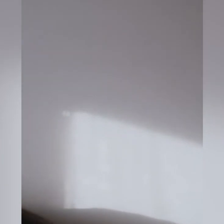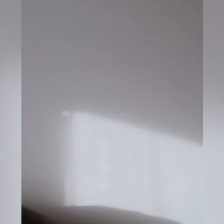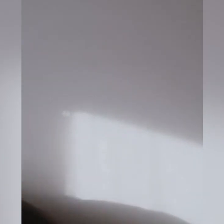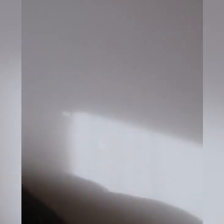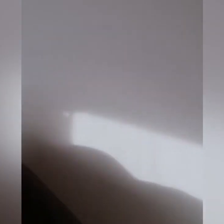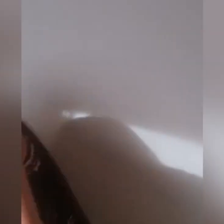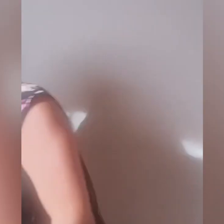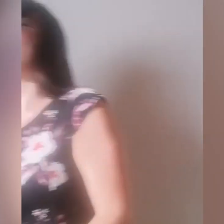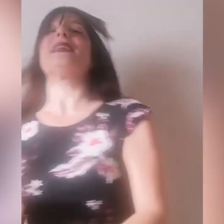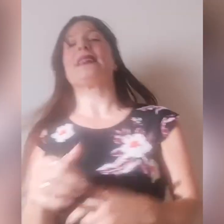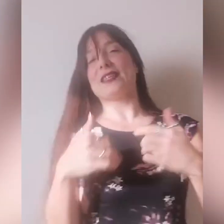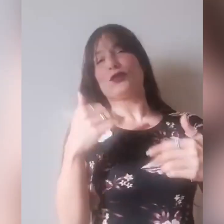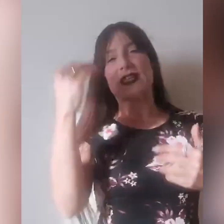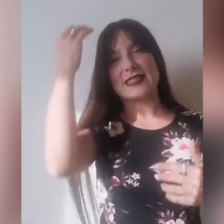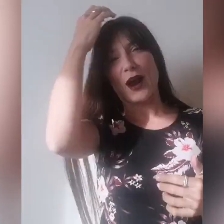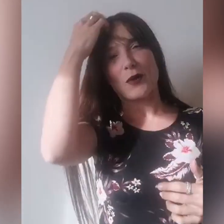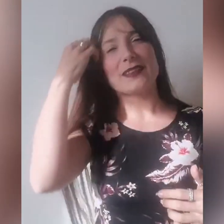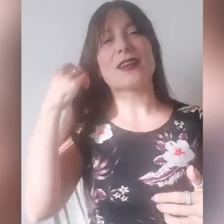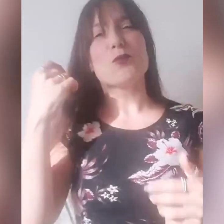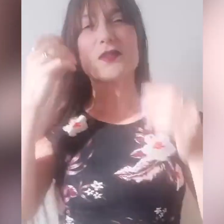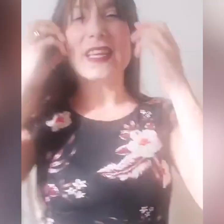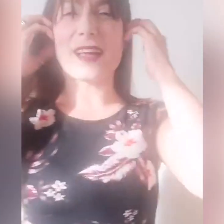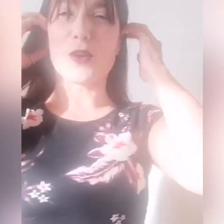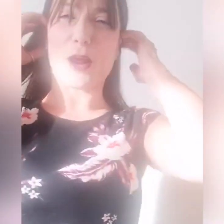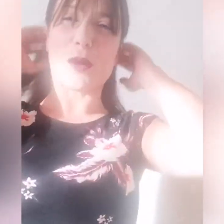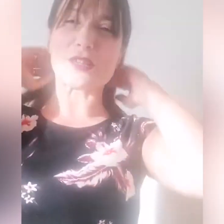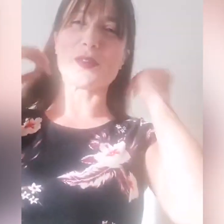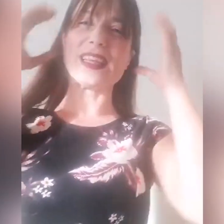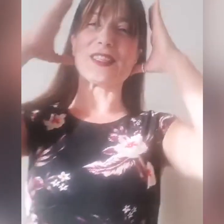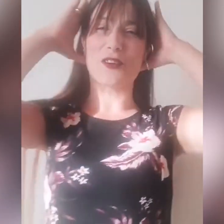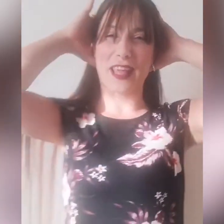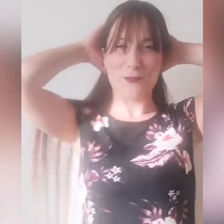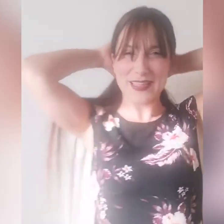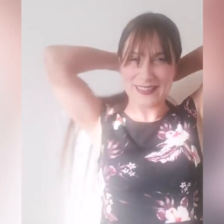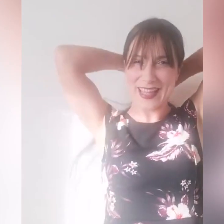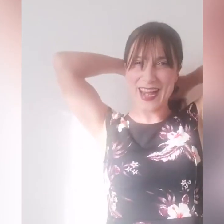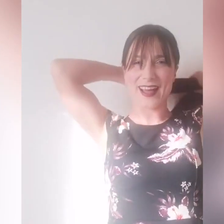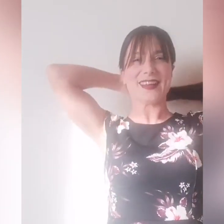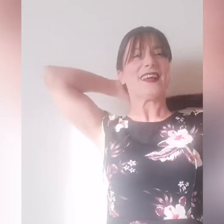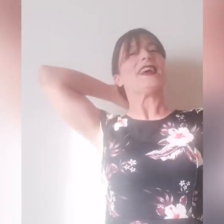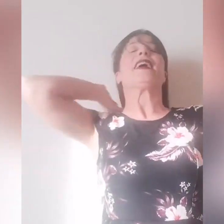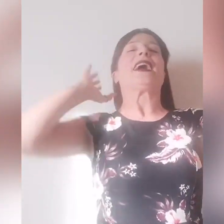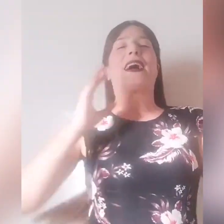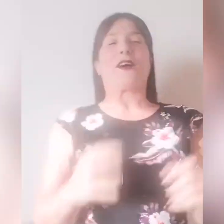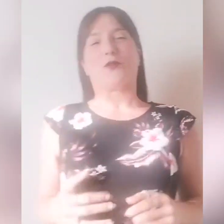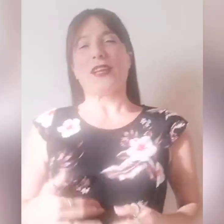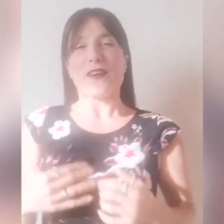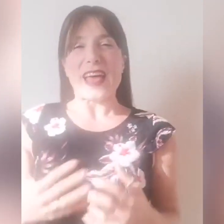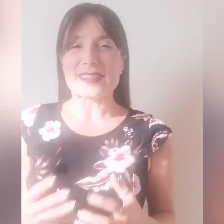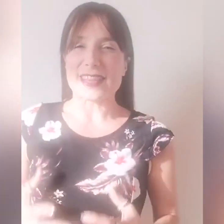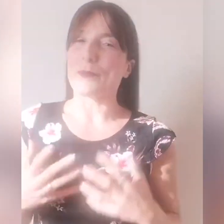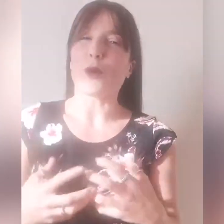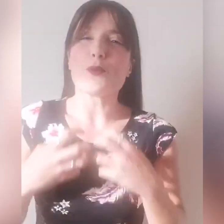Ok ragazzi adesso inizierà un'altra musica, allora questo inizio chiaramente era, voleva essere proprio